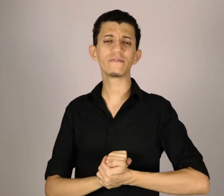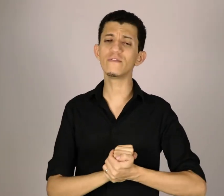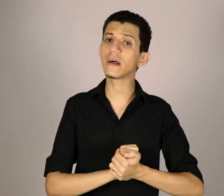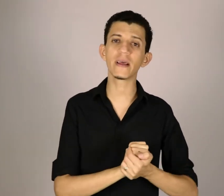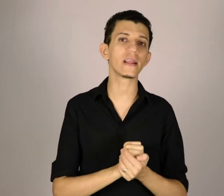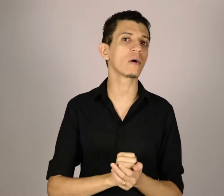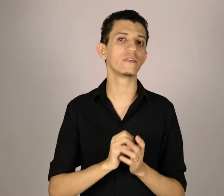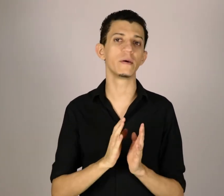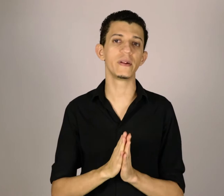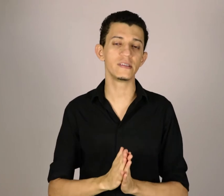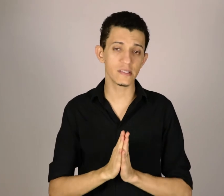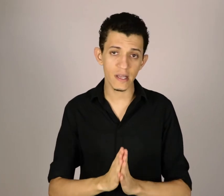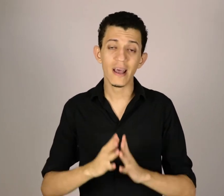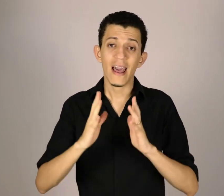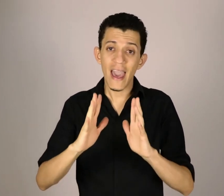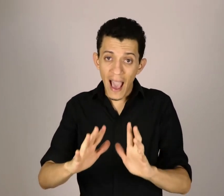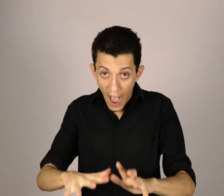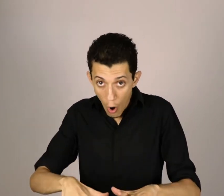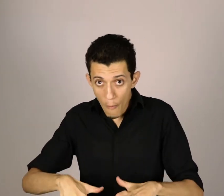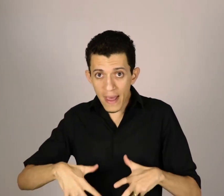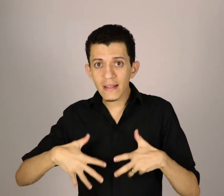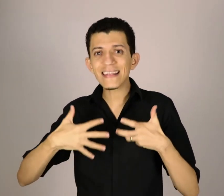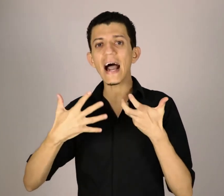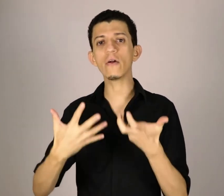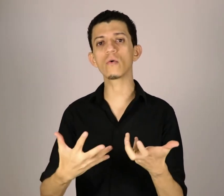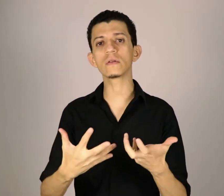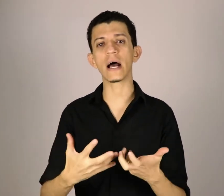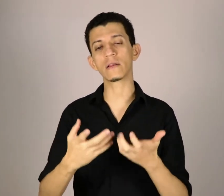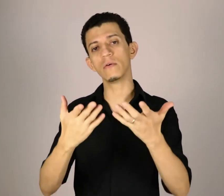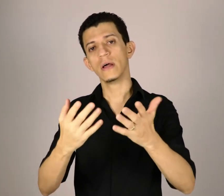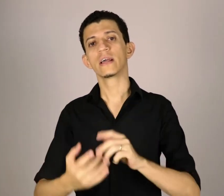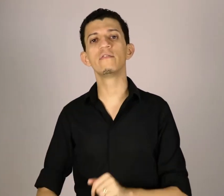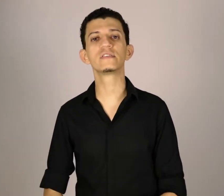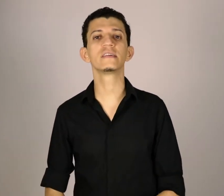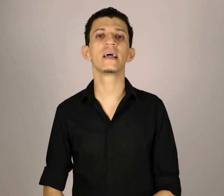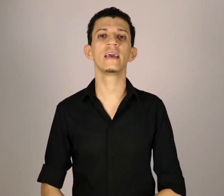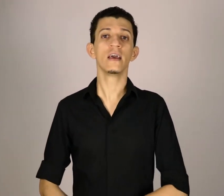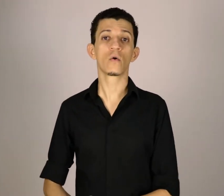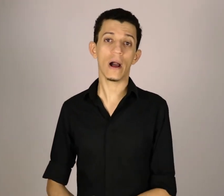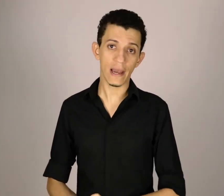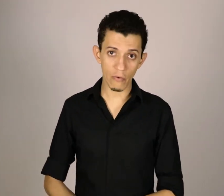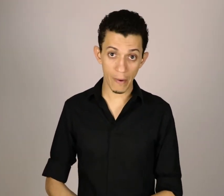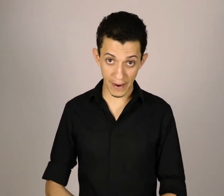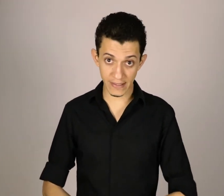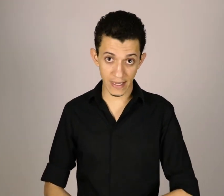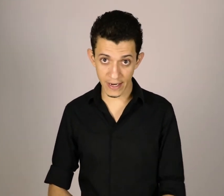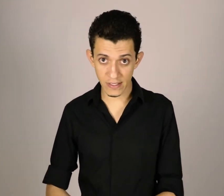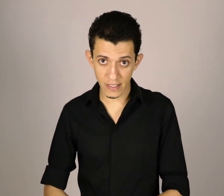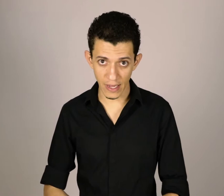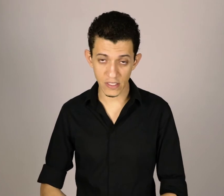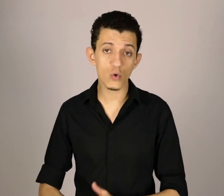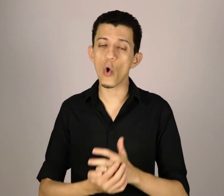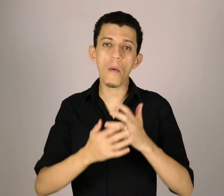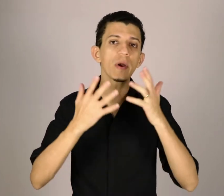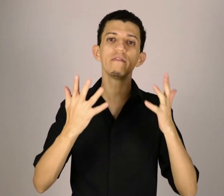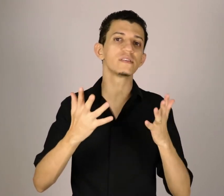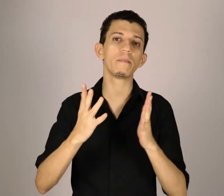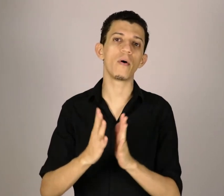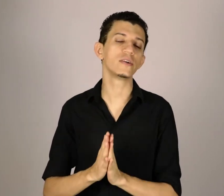fundamental que você precisa é aumentar o contato que você tem com a língua brasileira de sinais, e como que você pode